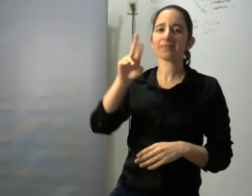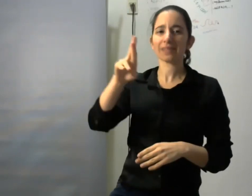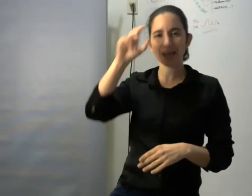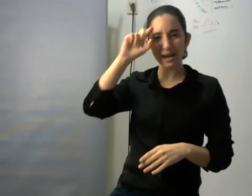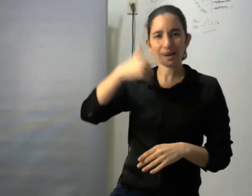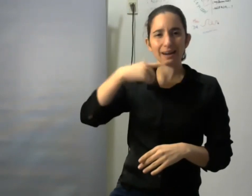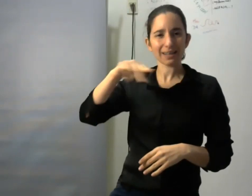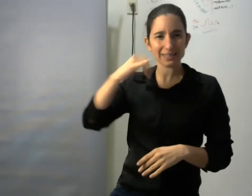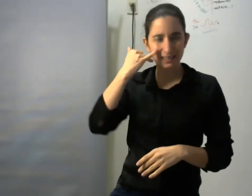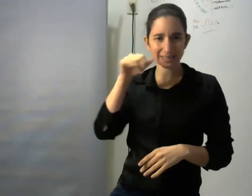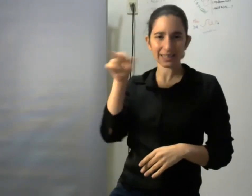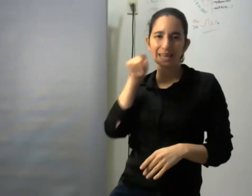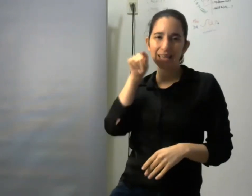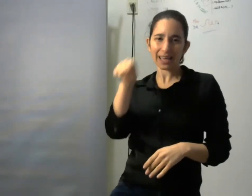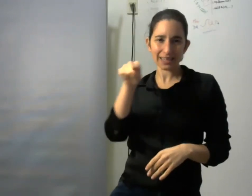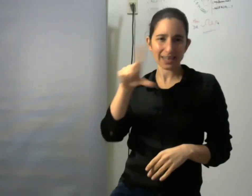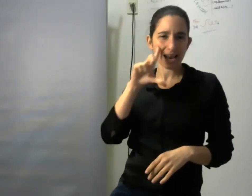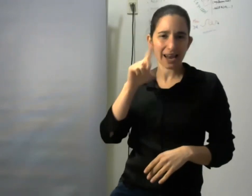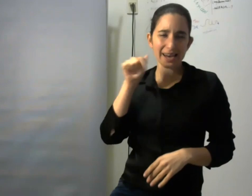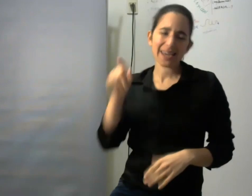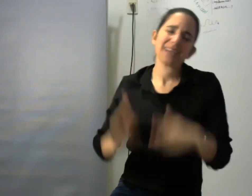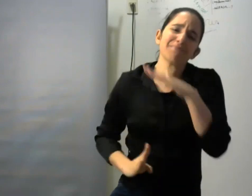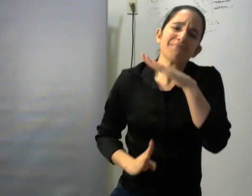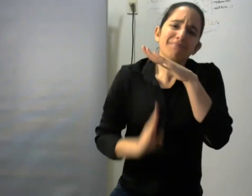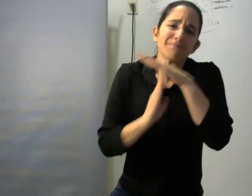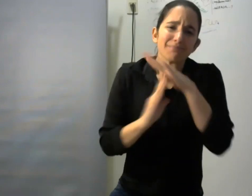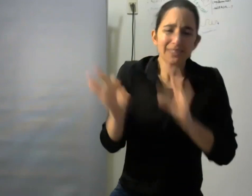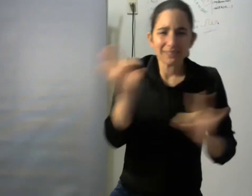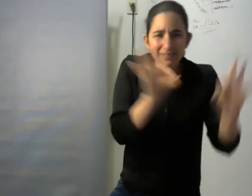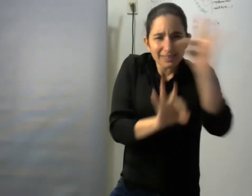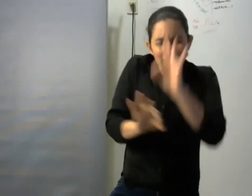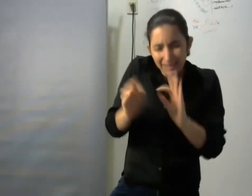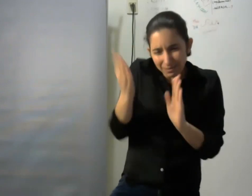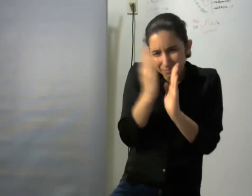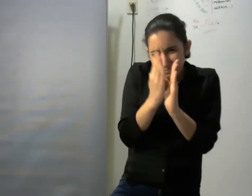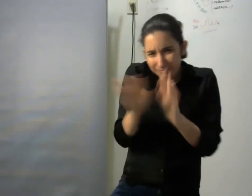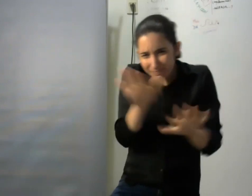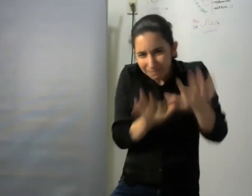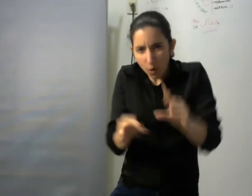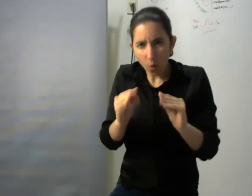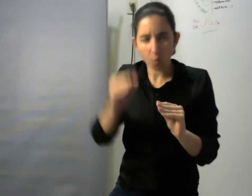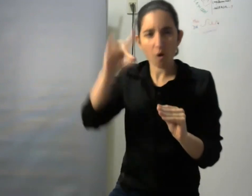editoras que tengo la suerte de conocer que se encargó de llevar adelante la edición y corrección